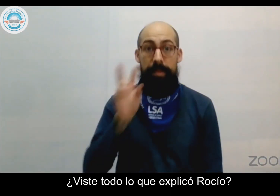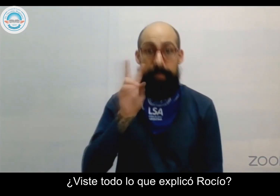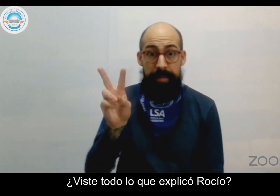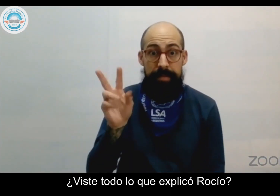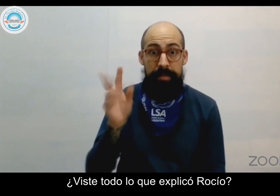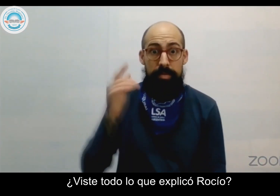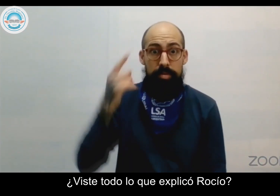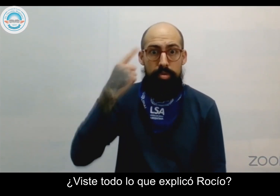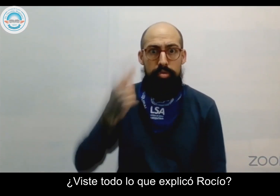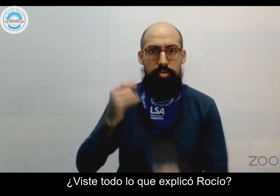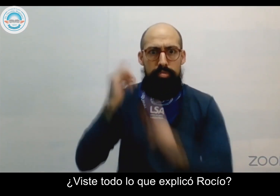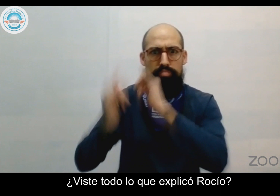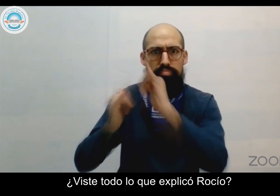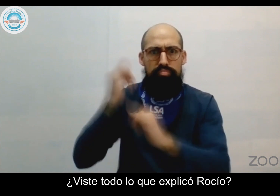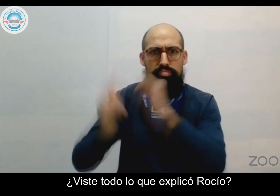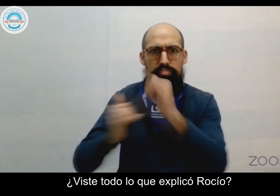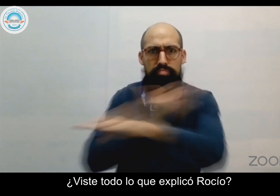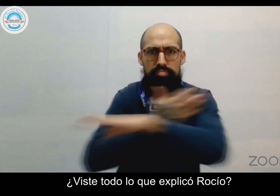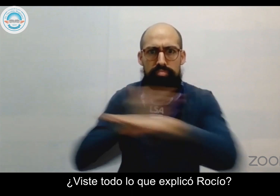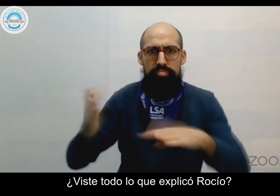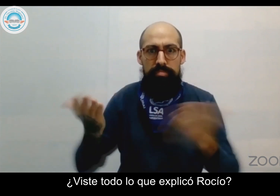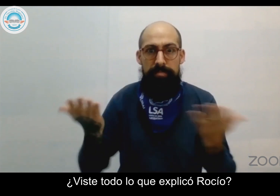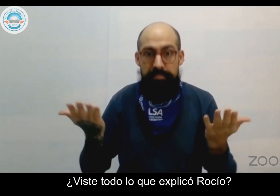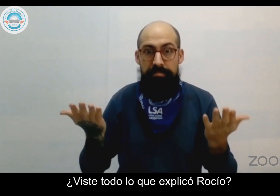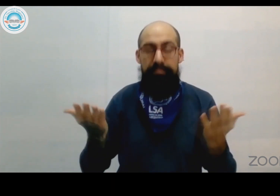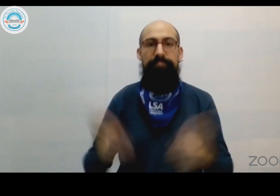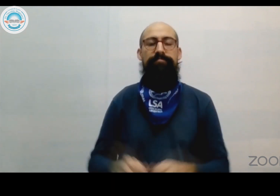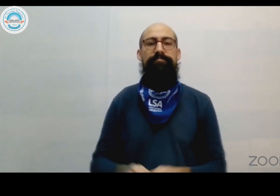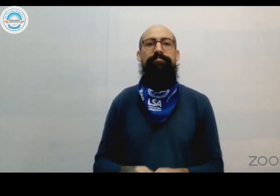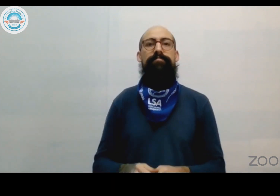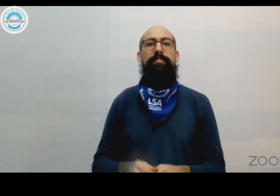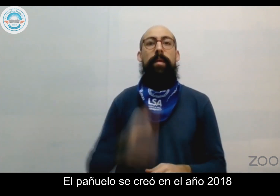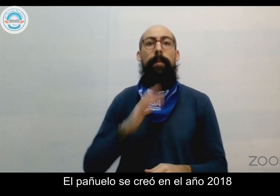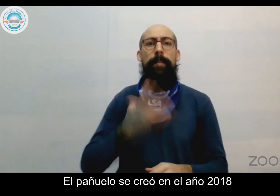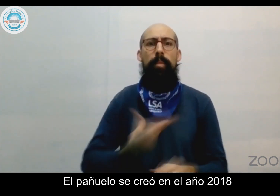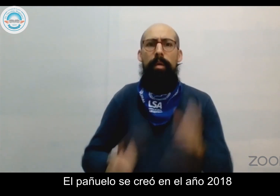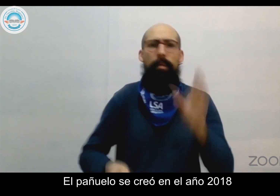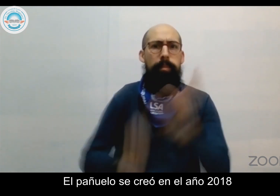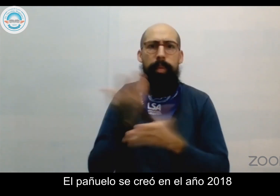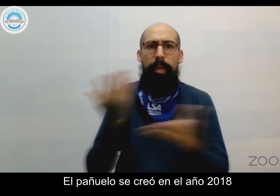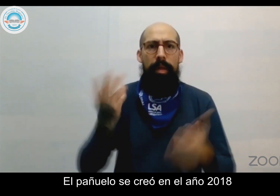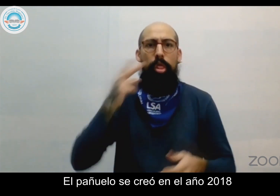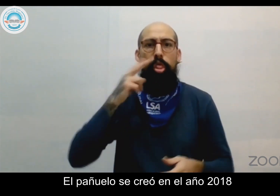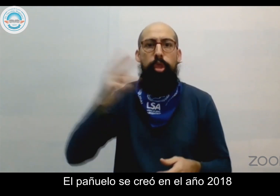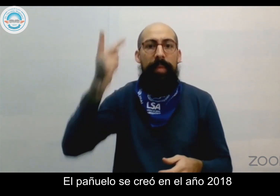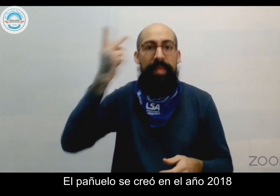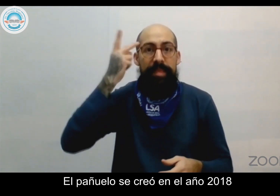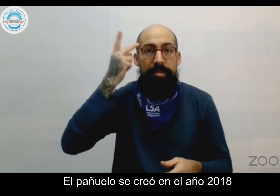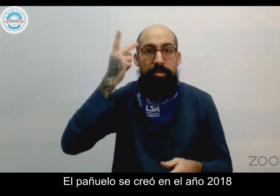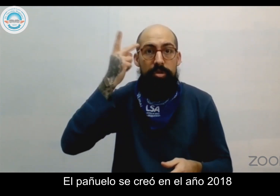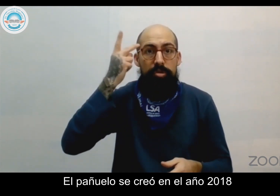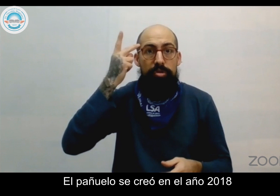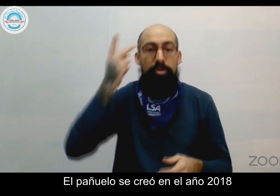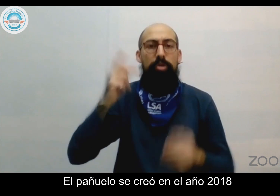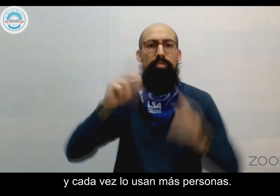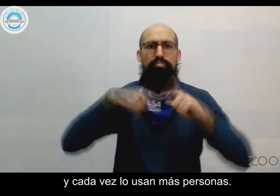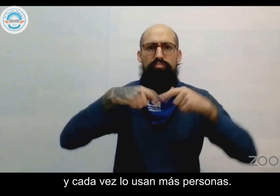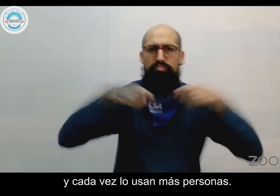¿Viste todo lo que explicó Rocío? El pañuelo se creó en el año 2018